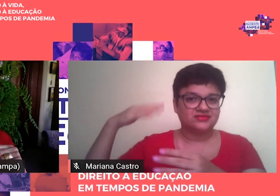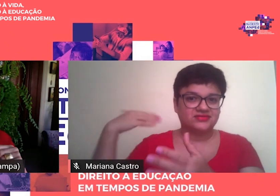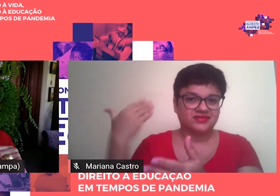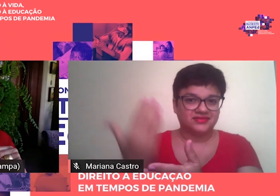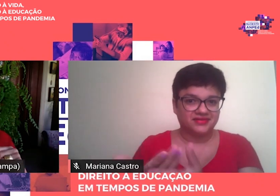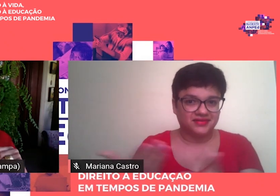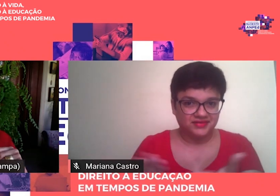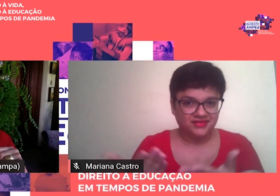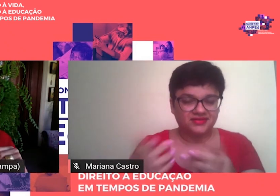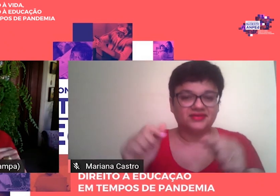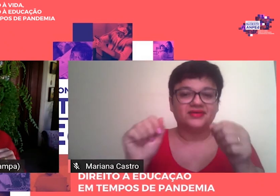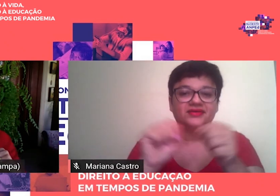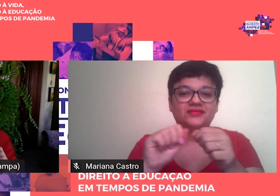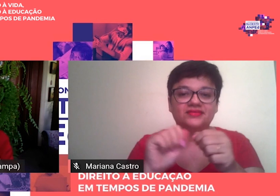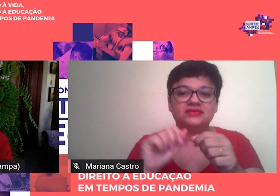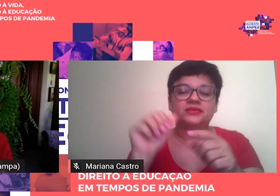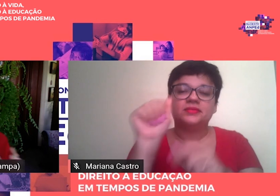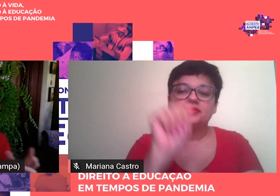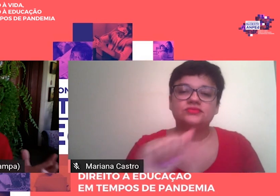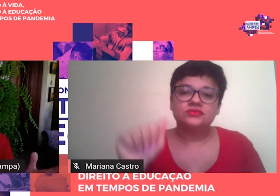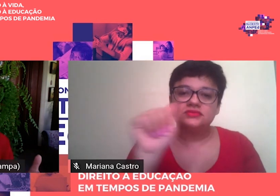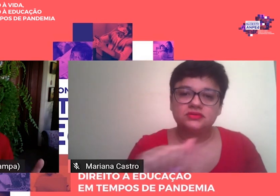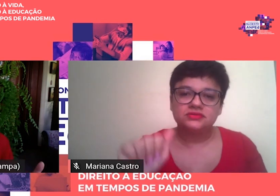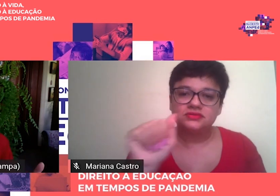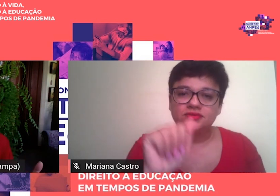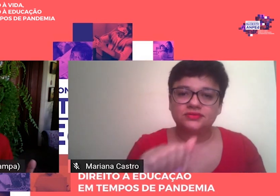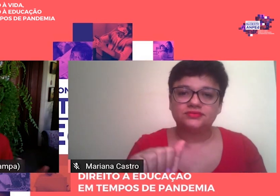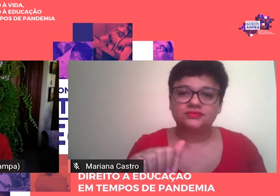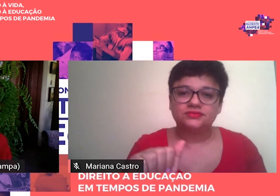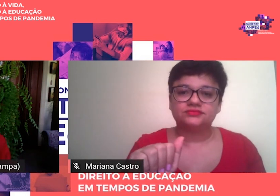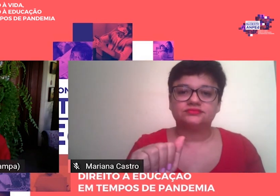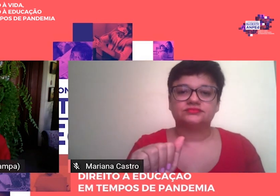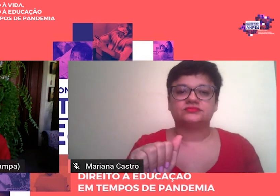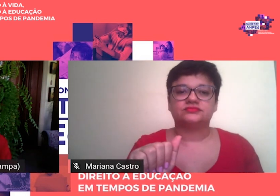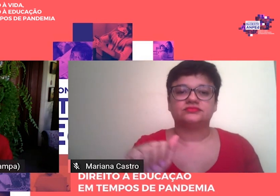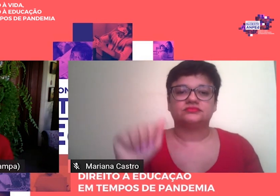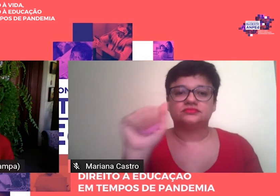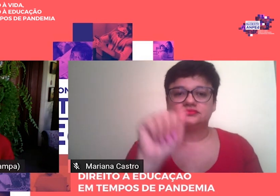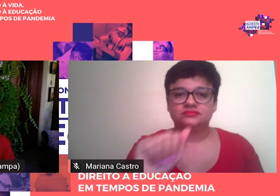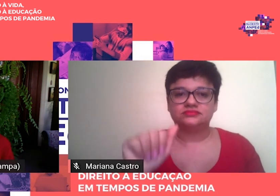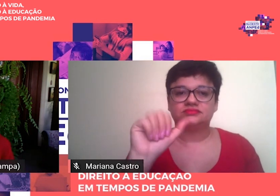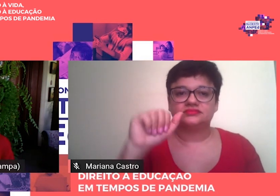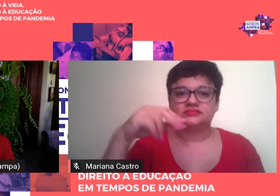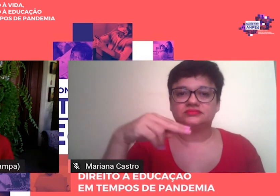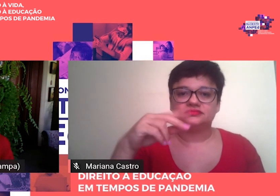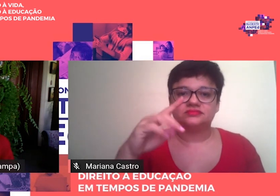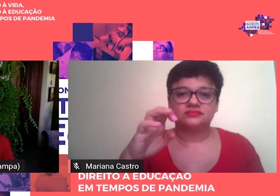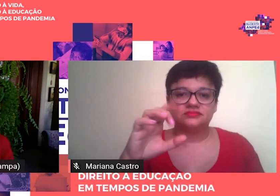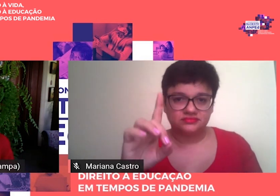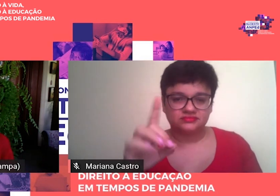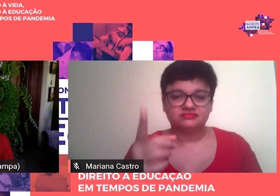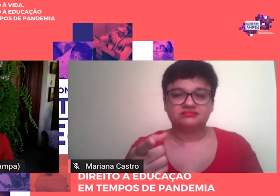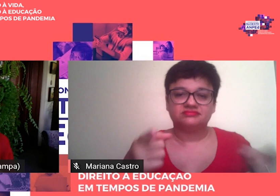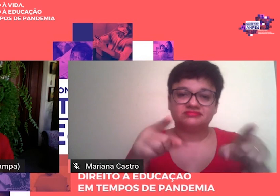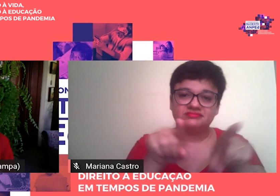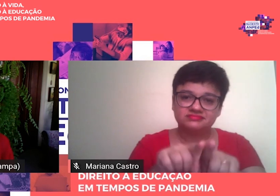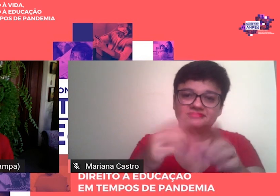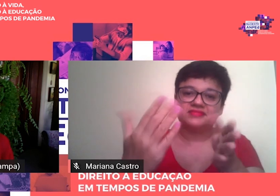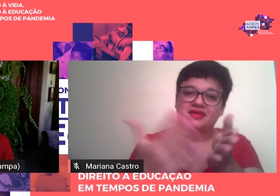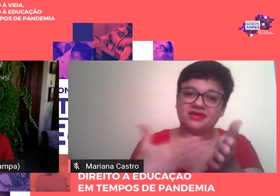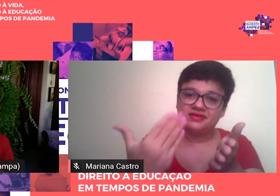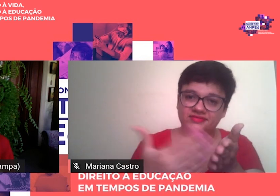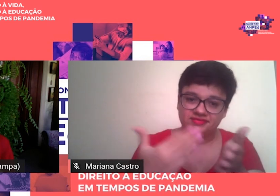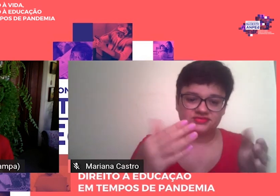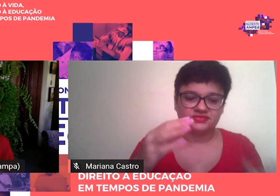fazer uma associação da ANPED com a Education Review. E eu diria, assim,